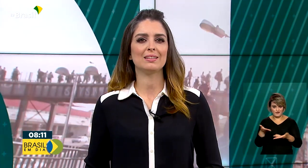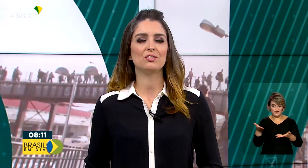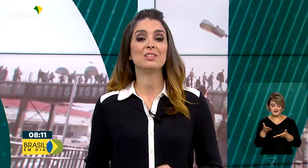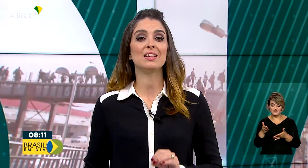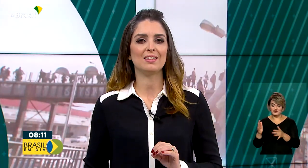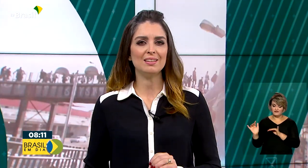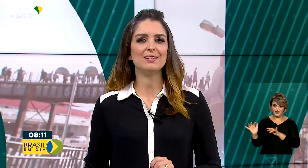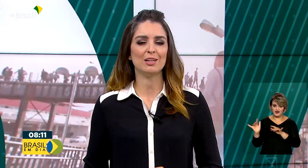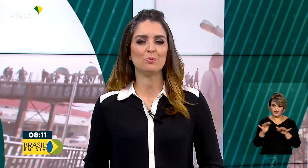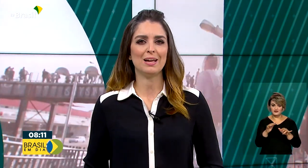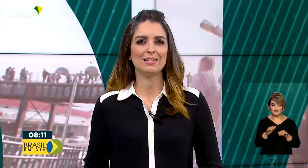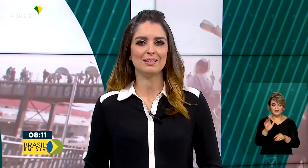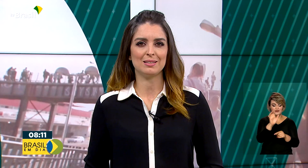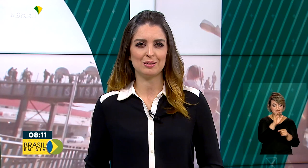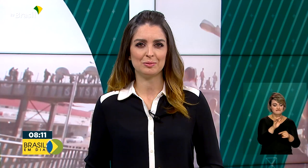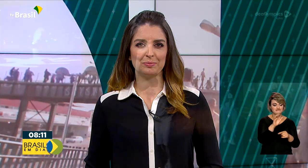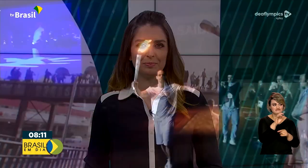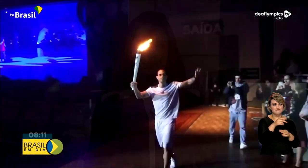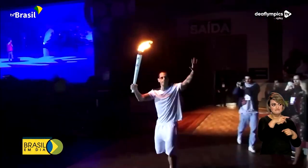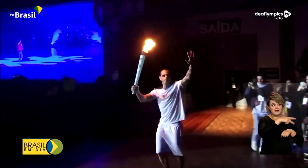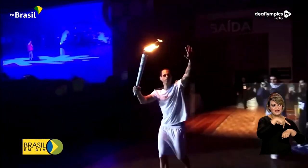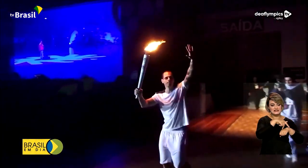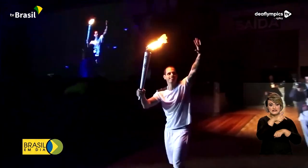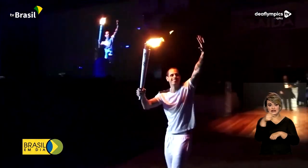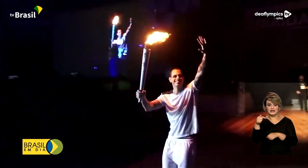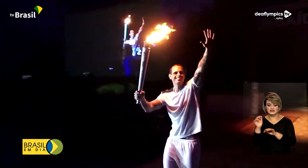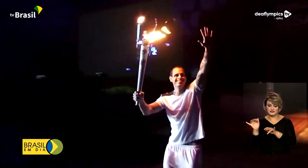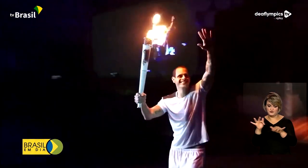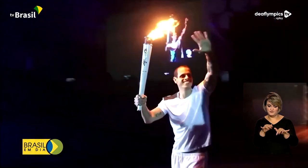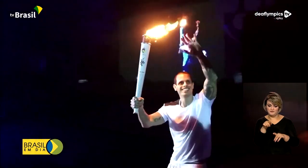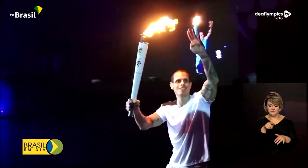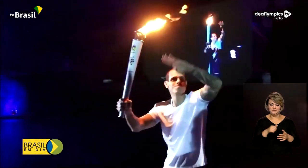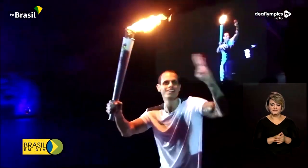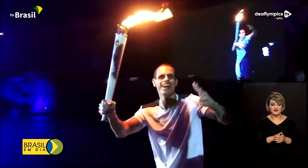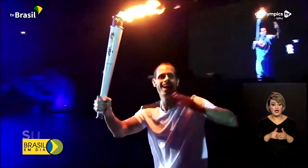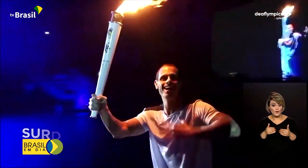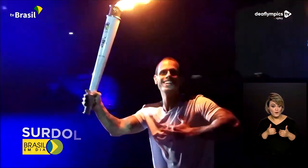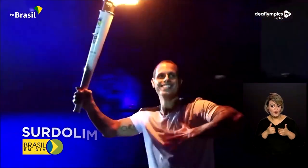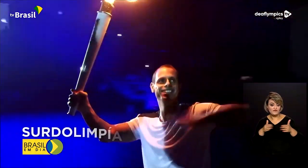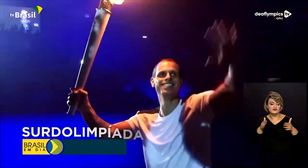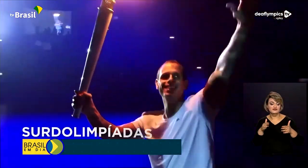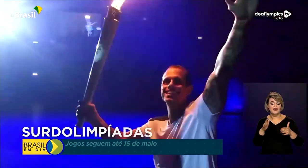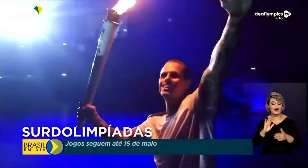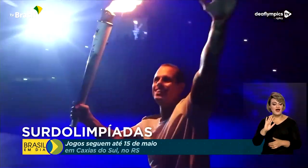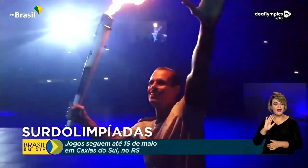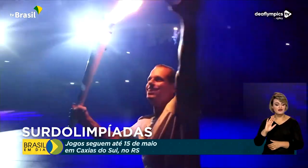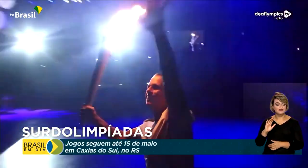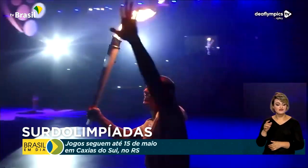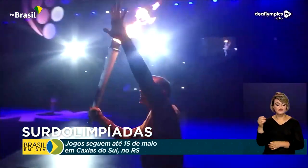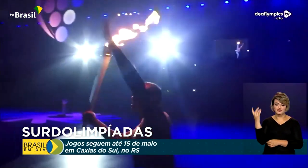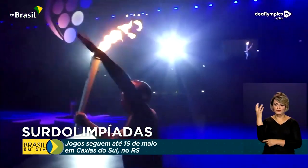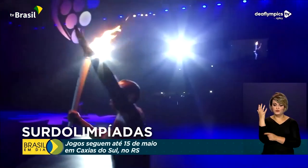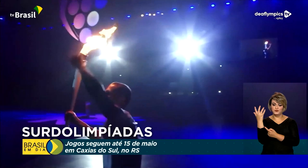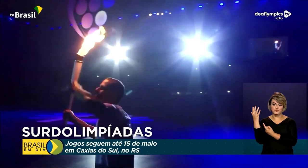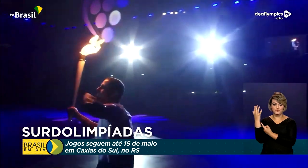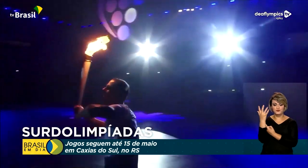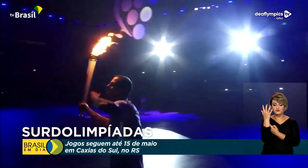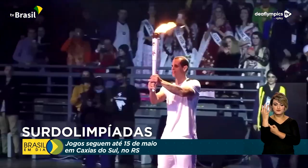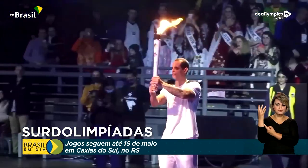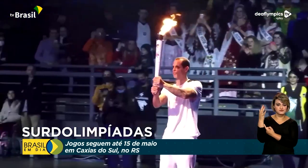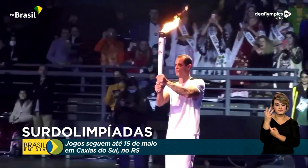atletas de 77 países. A abertura do mega-evento esportivo foi marcada pela chama da tocha